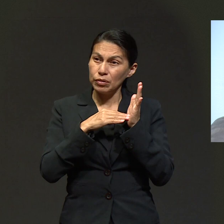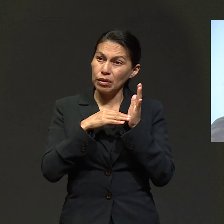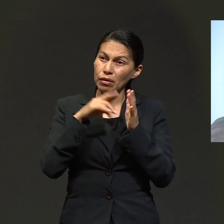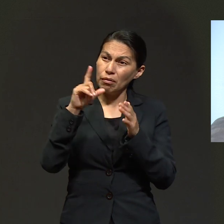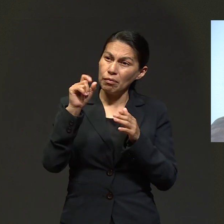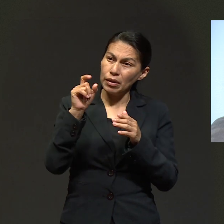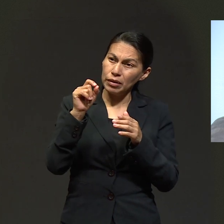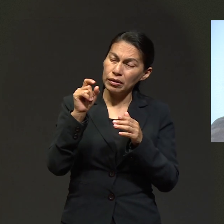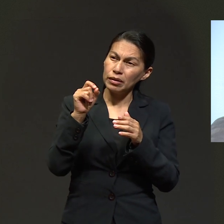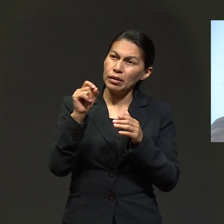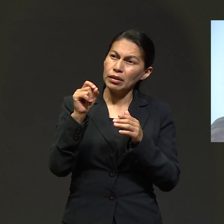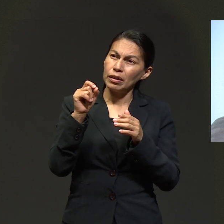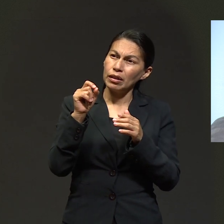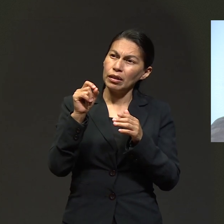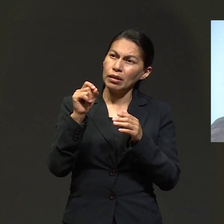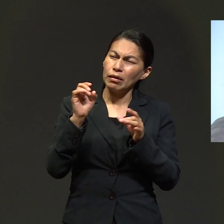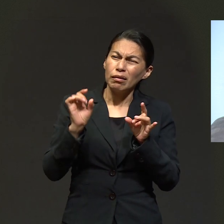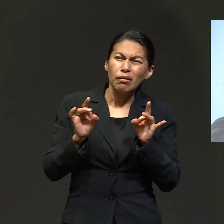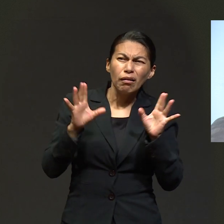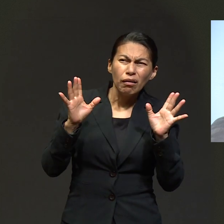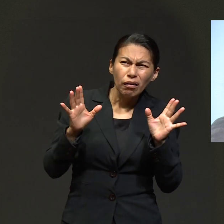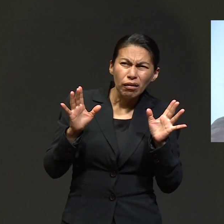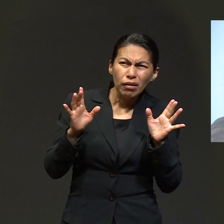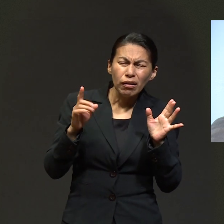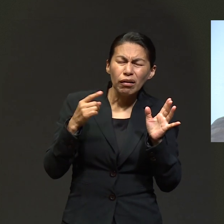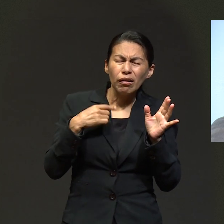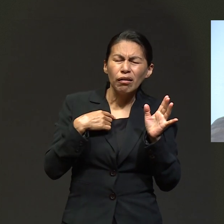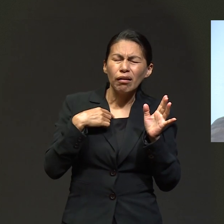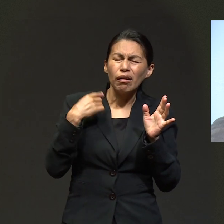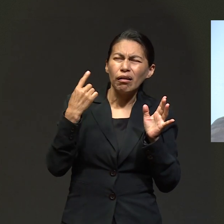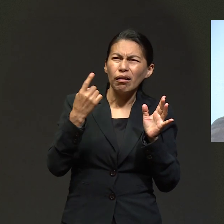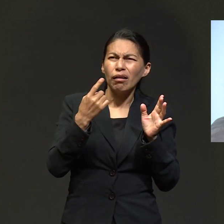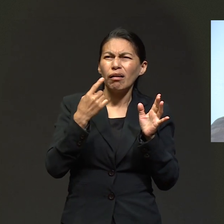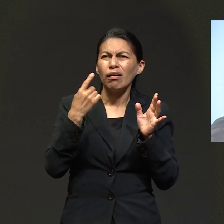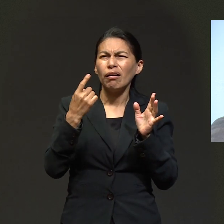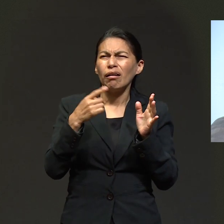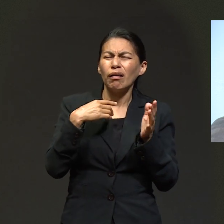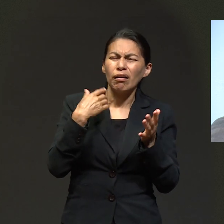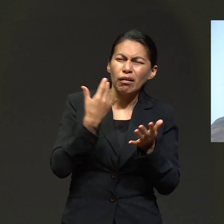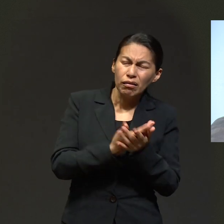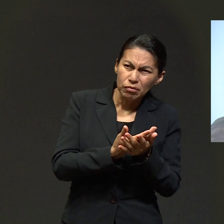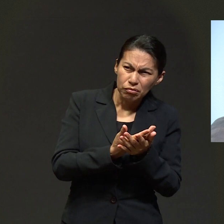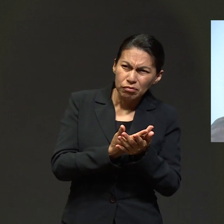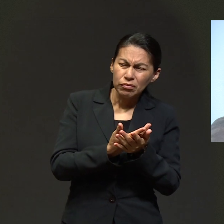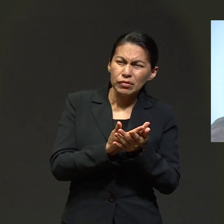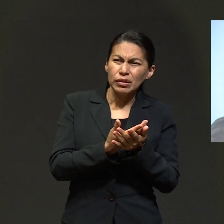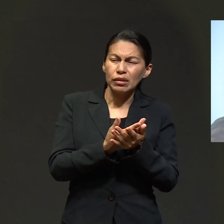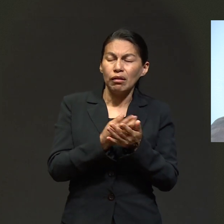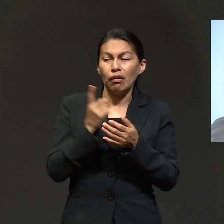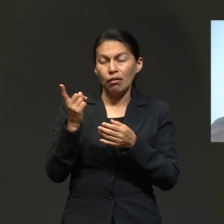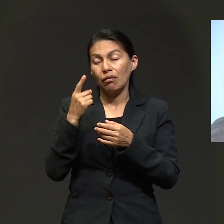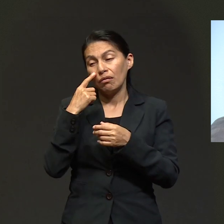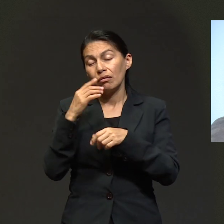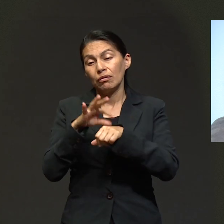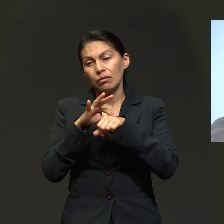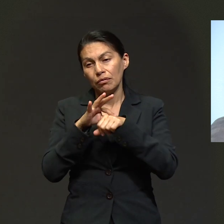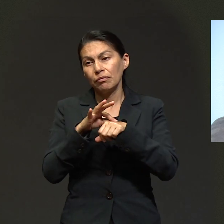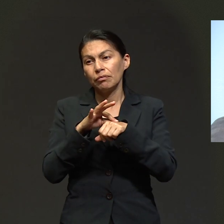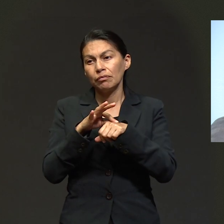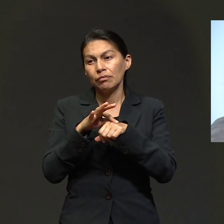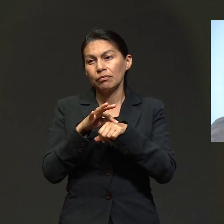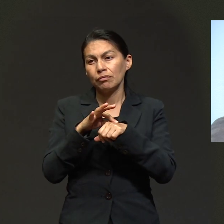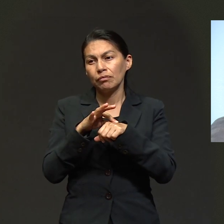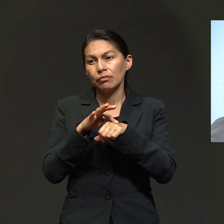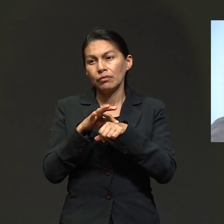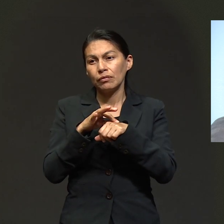11 de noviembre del 2020, yo tuve una... De pronto como que me desmayé, mi hijo es testigo, él